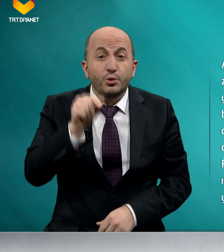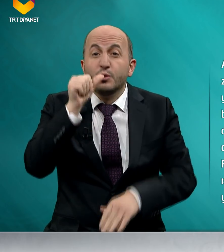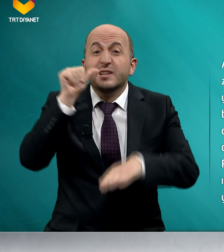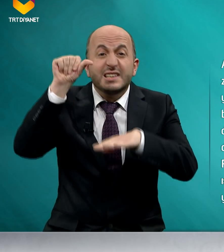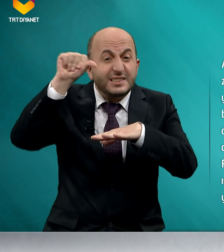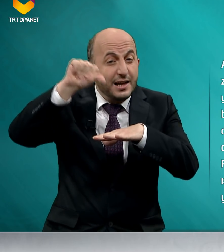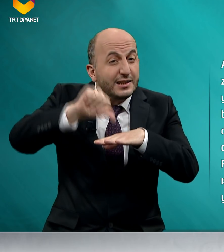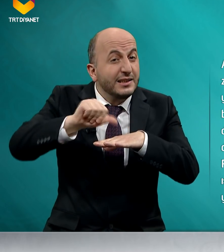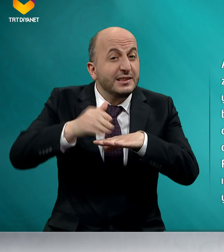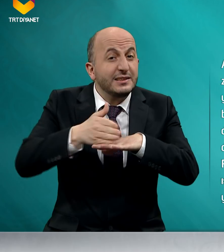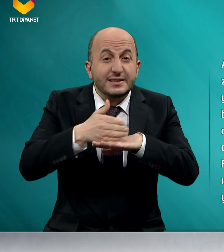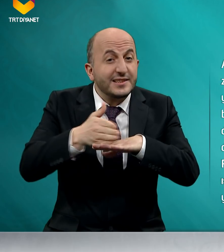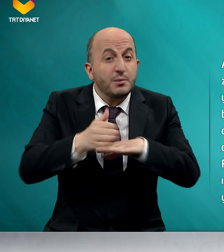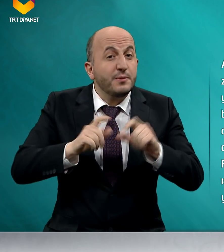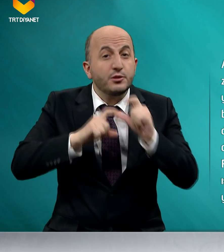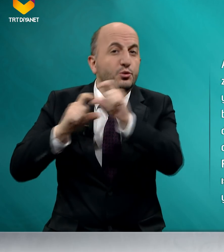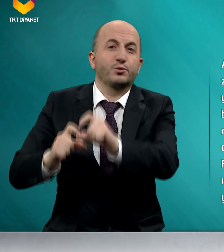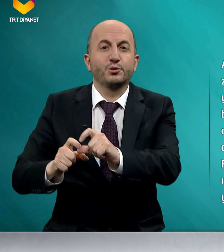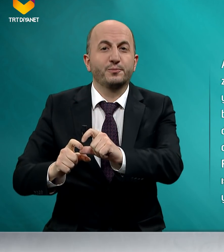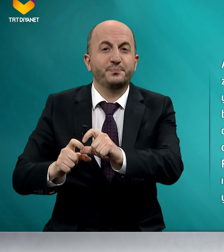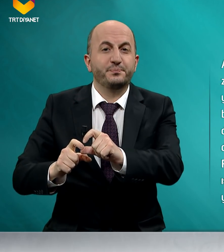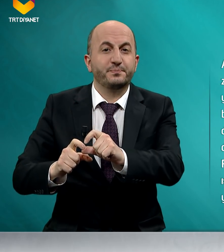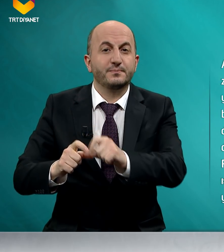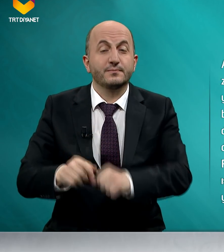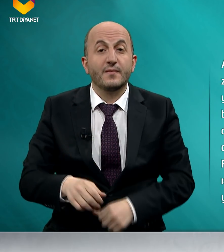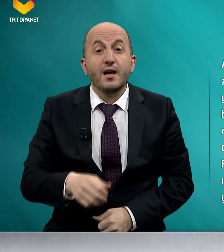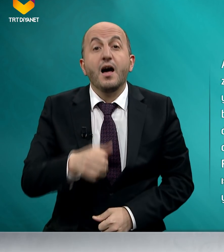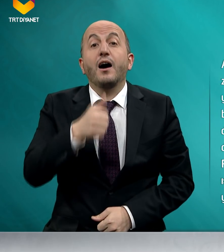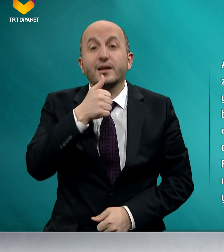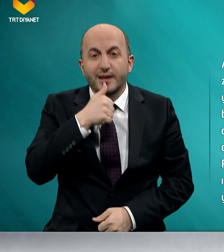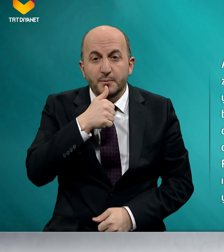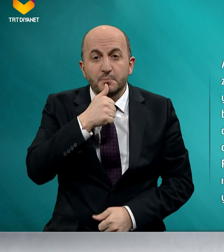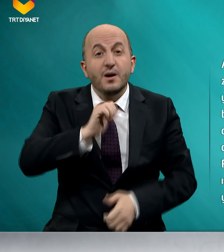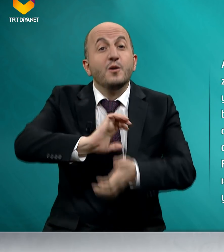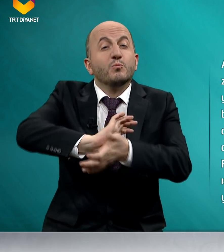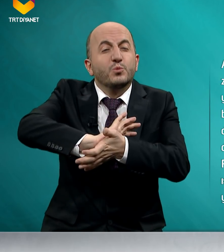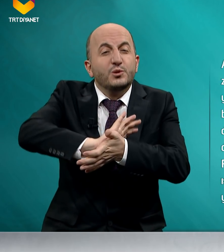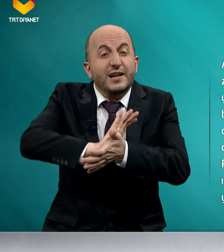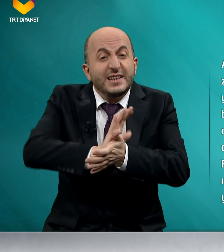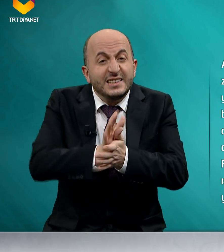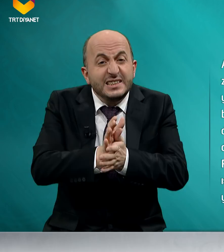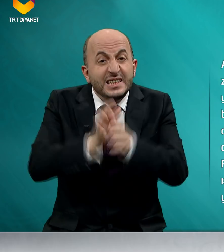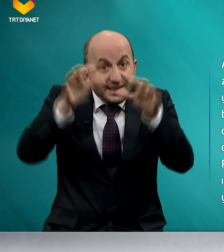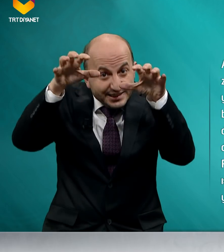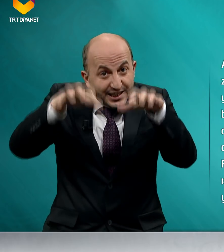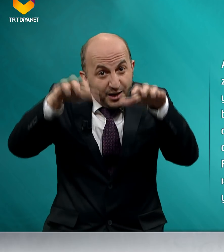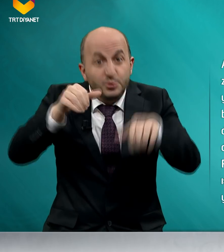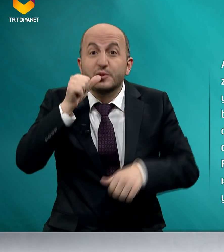ıslaklığın sebebini sordu. Adam buğdayların yağmurdan